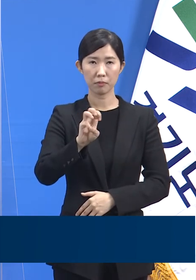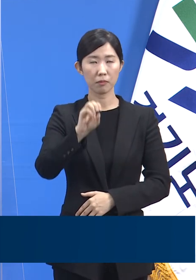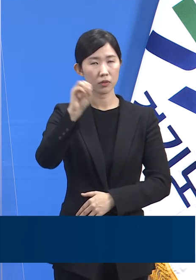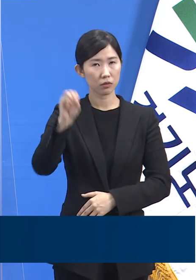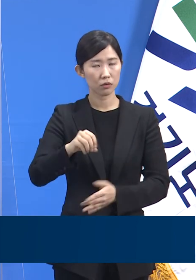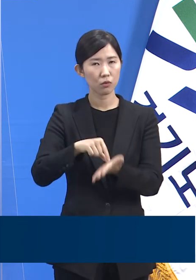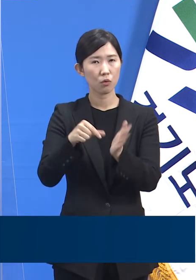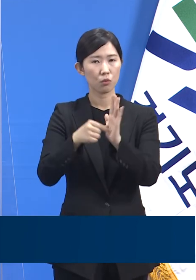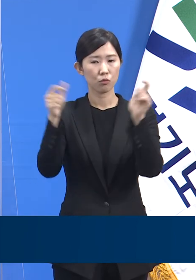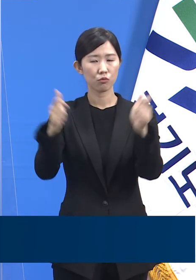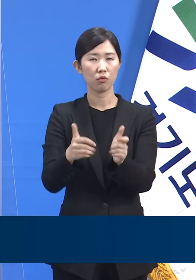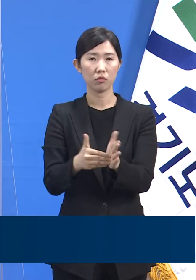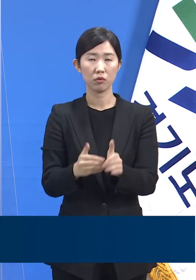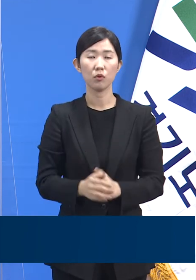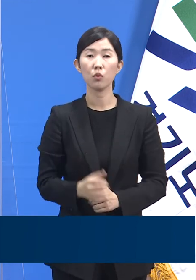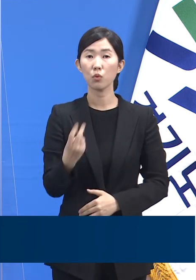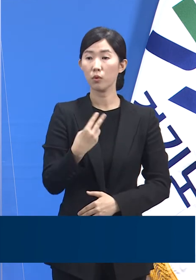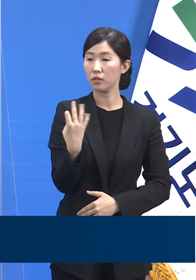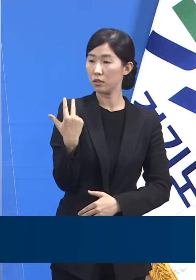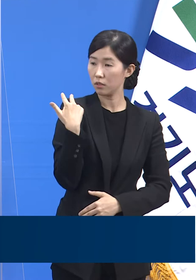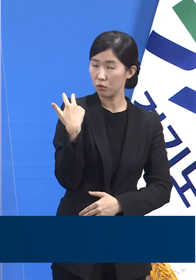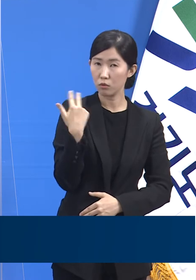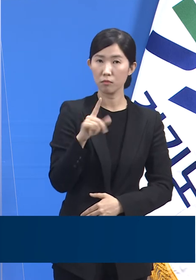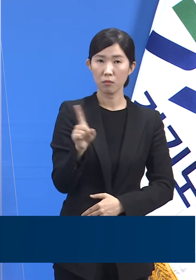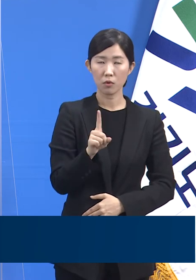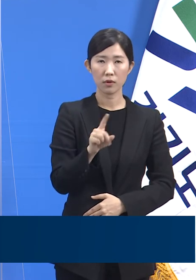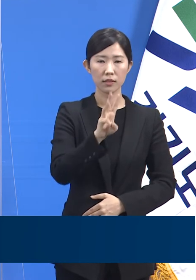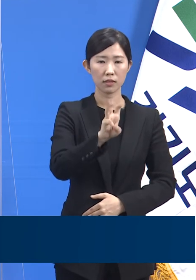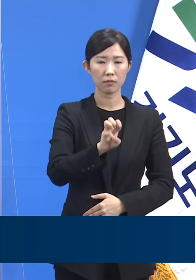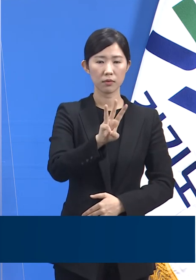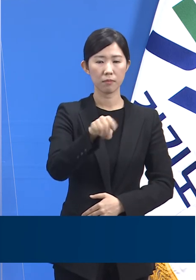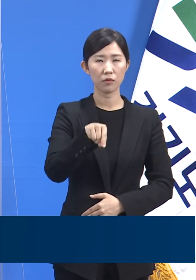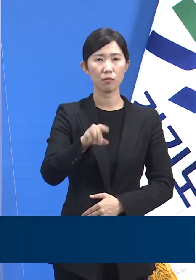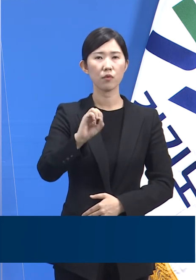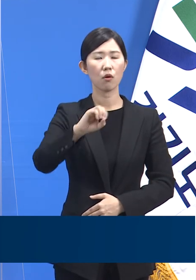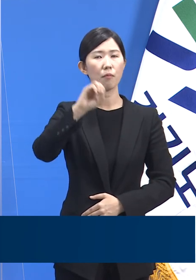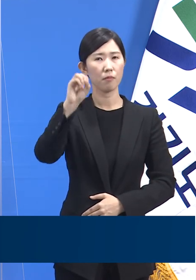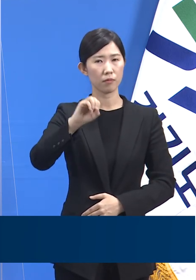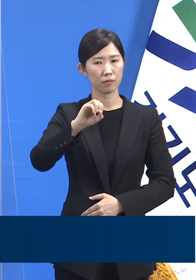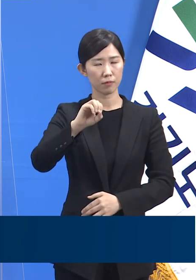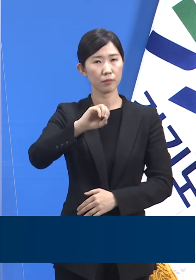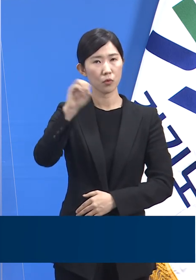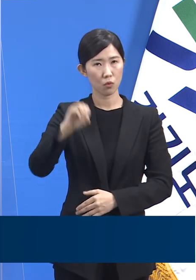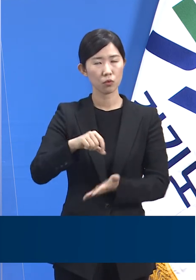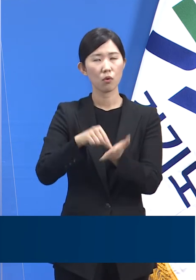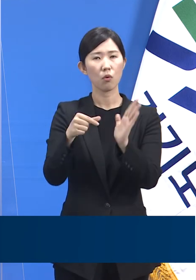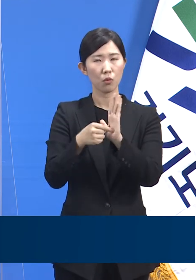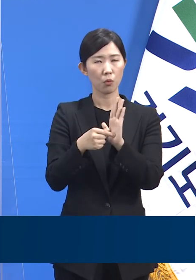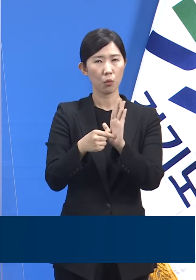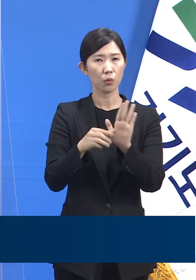그리고 지난주에도 일평균 33.0명으로 안정화 경향을 보입니다.